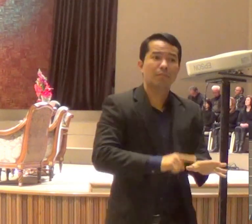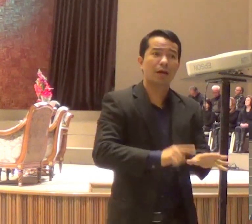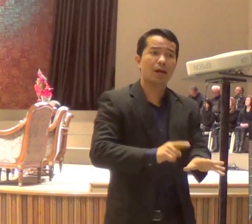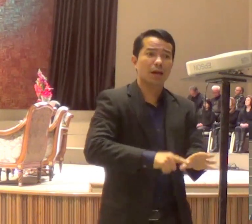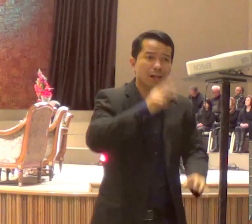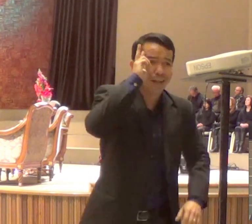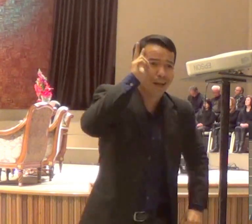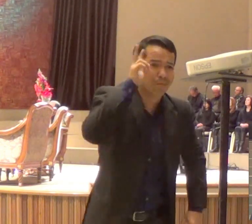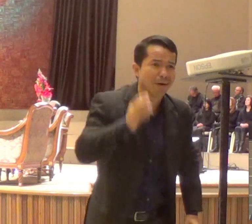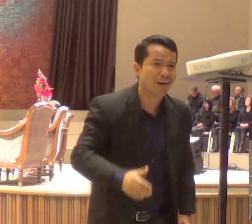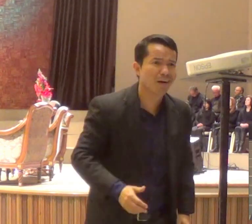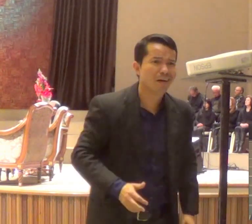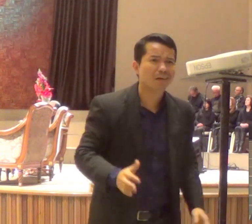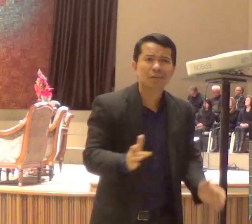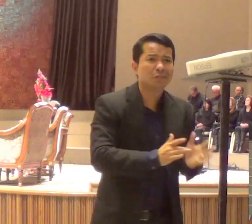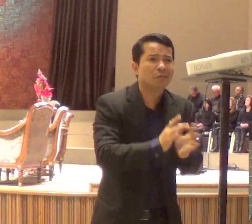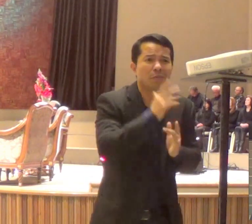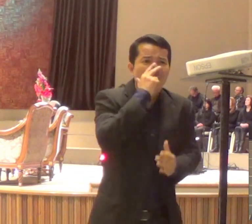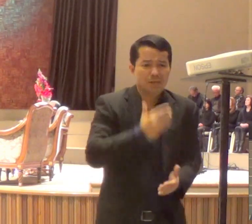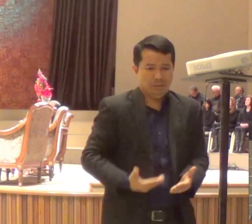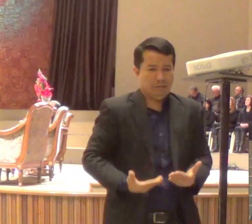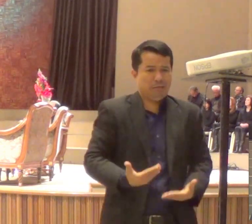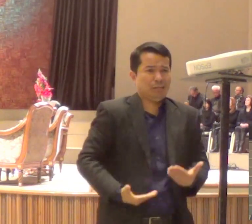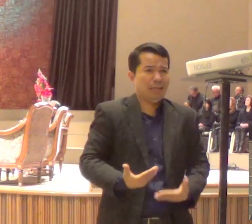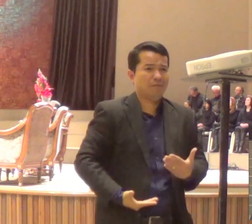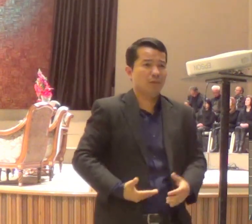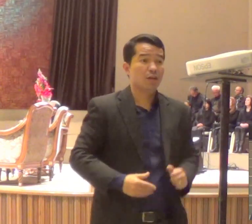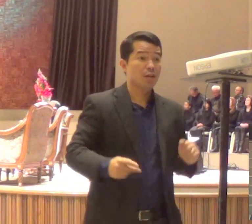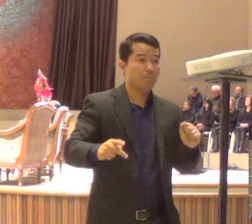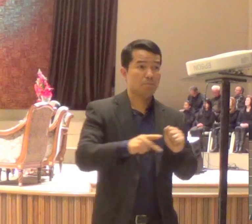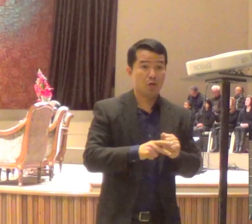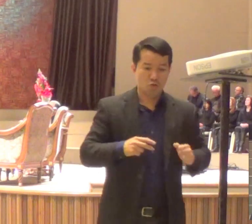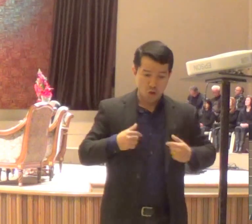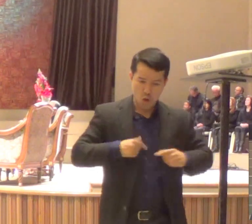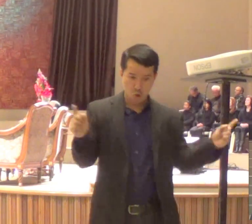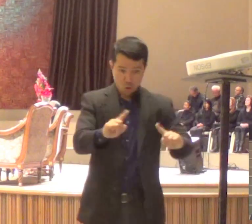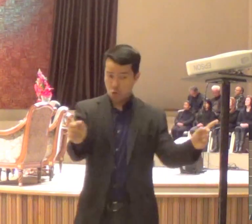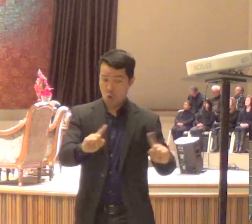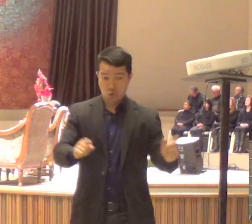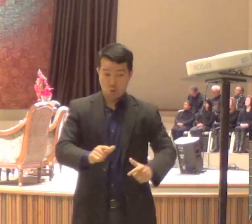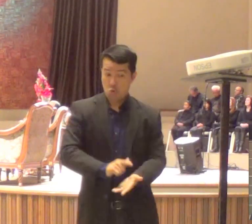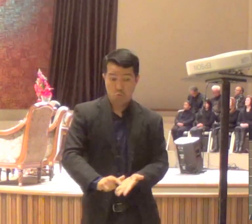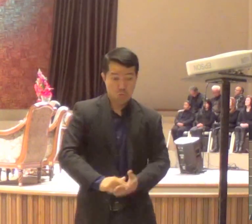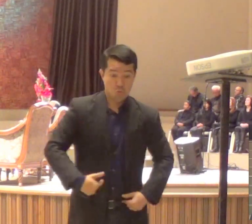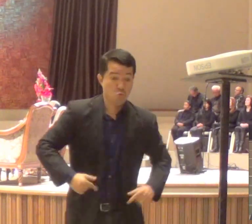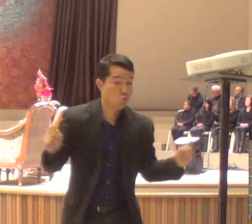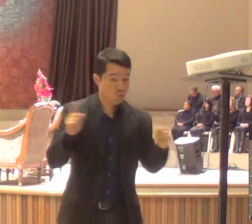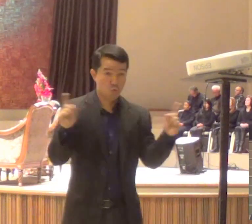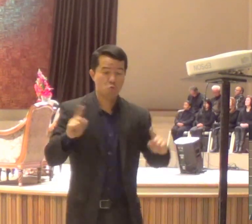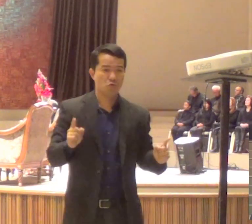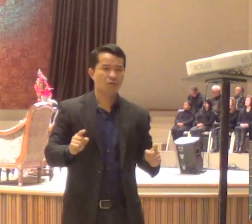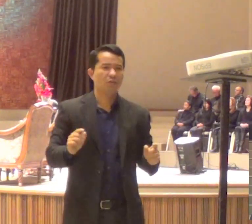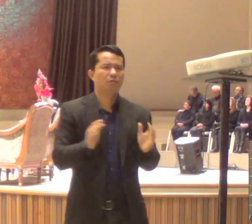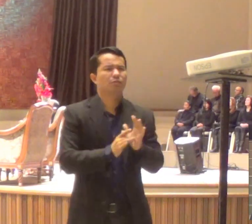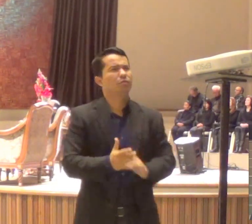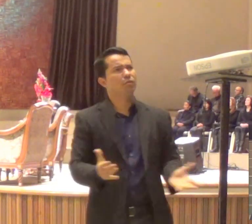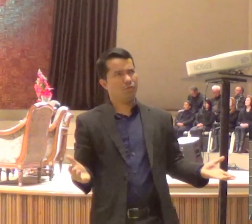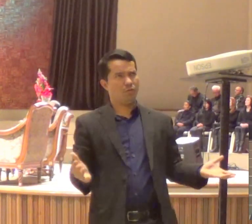deixar eu lavar o teu pé, você não tem parte comigo, então lava tudo Senhor, pode lavar, porque eu quero ter parte com o Senhor, no meio dessa